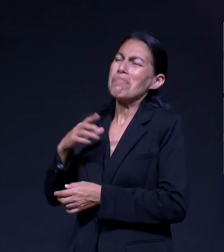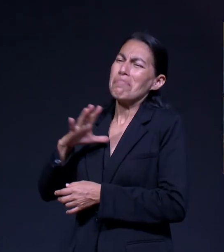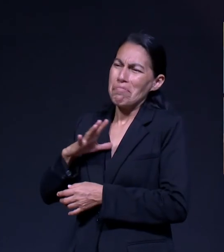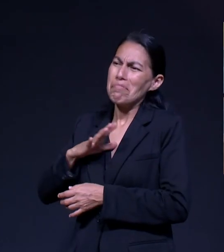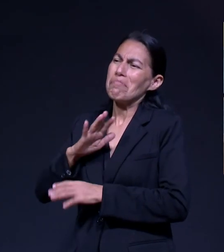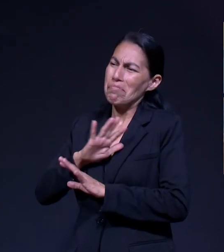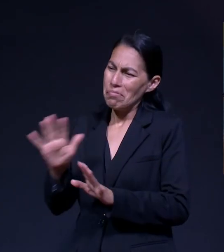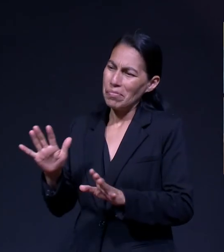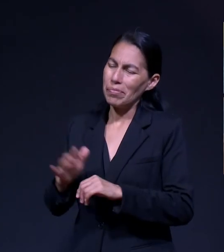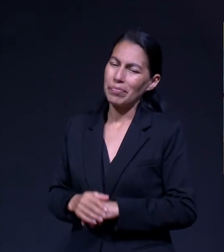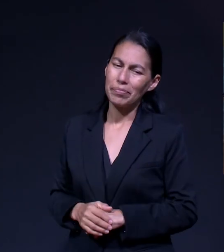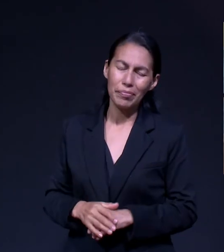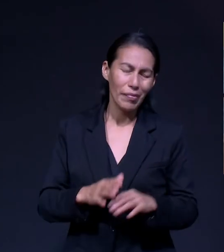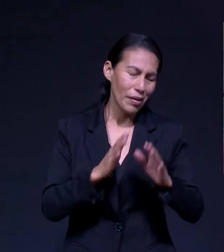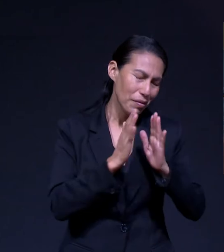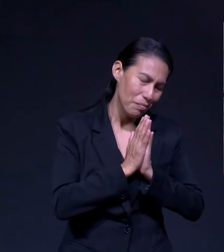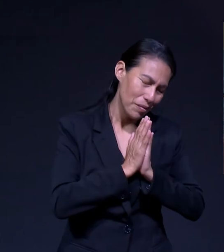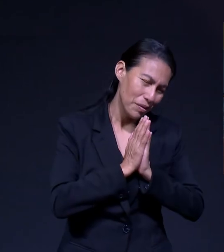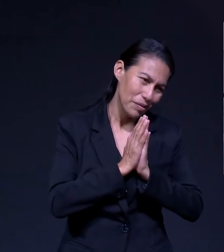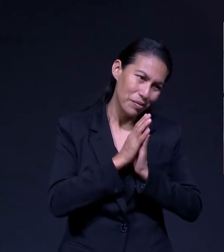Él Es Tu Padre Celestial Mariela